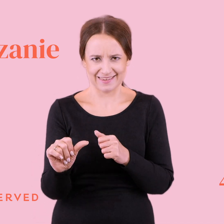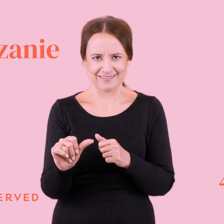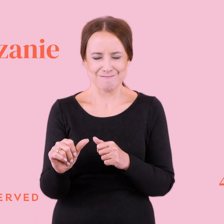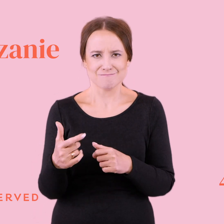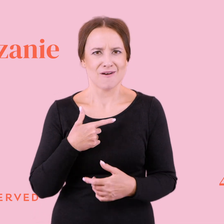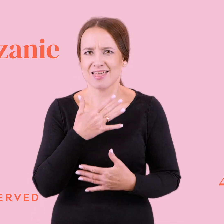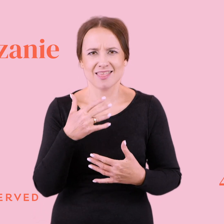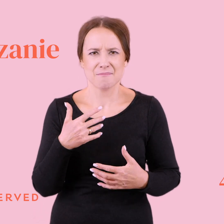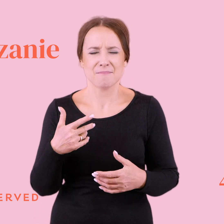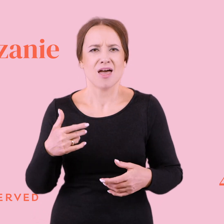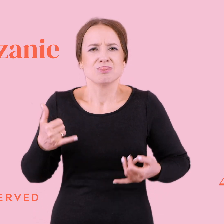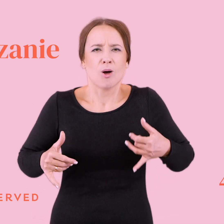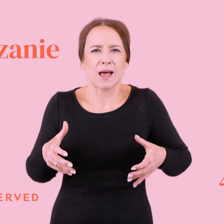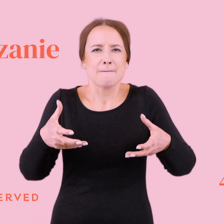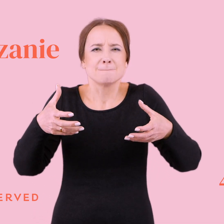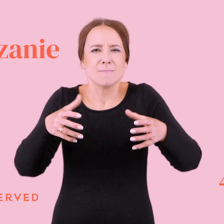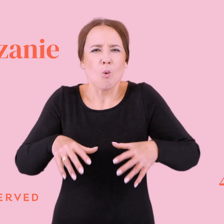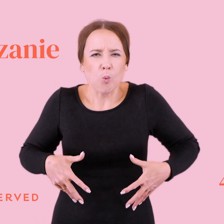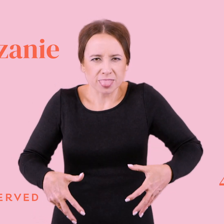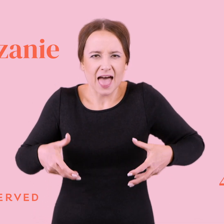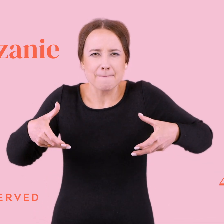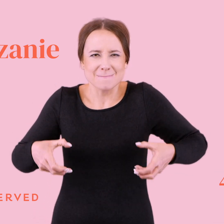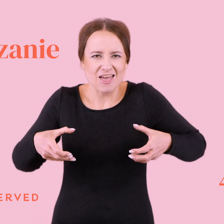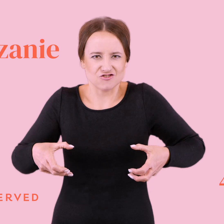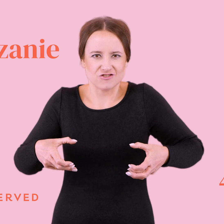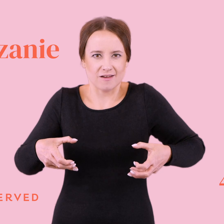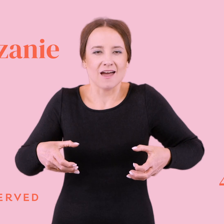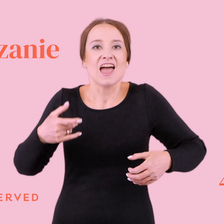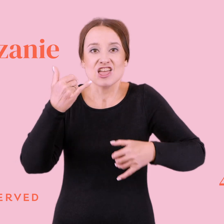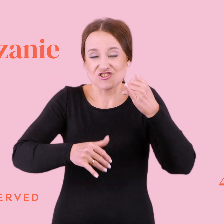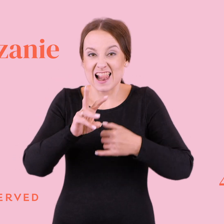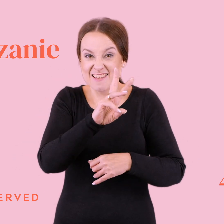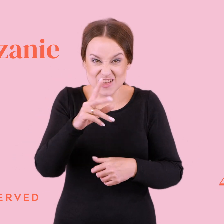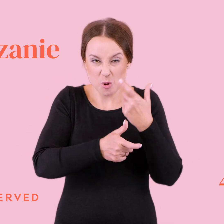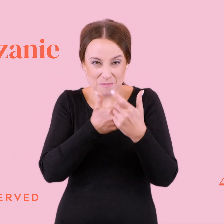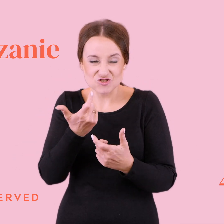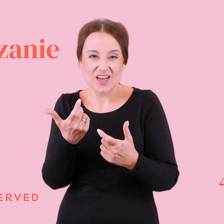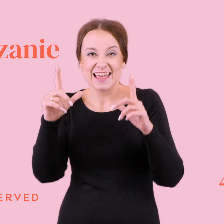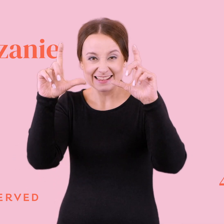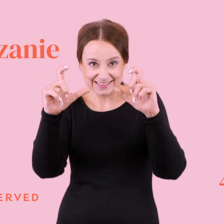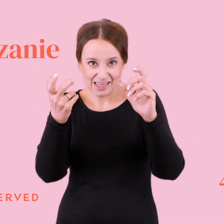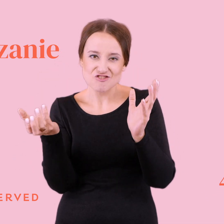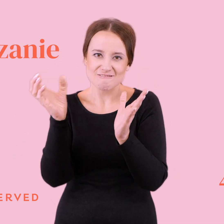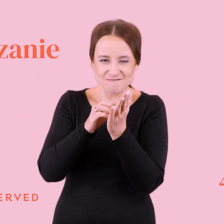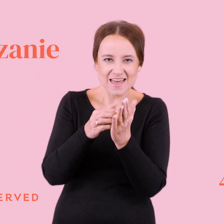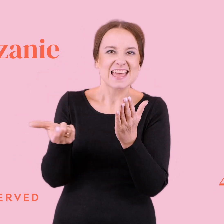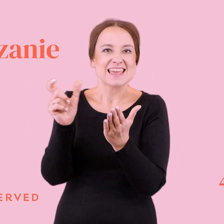no bo nie mam mięśni ud, żeby wstać i dokładnie ta Ariana Grande to zrobić. No to jeżeli wstawiacie zdjęcia na Instagram, żeby właśnie idziecie tak